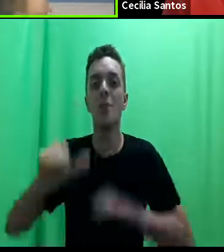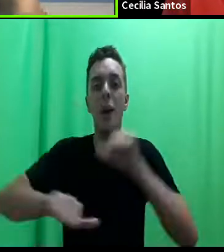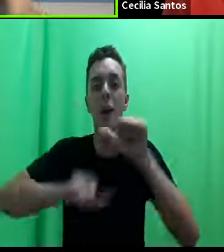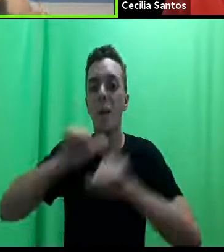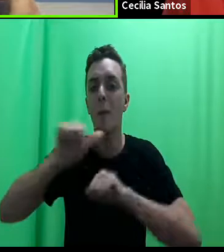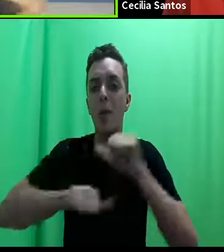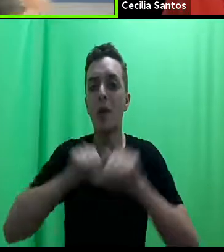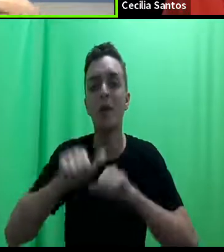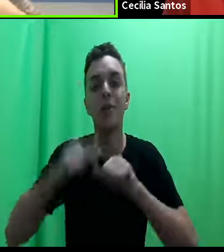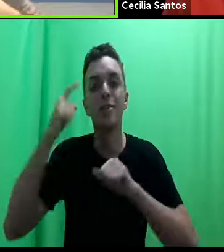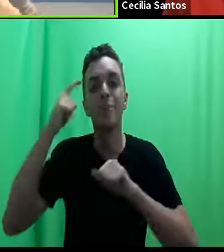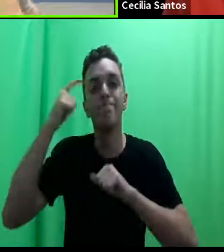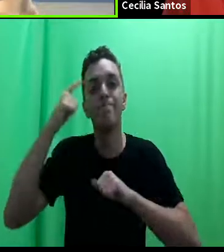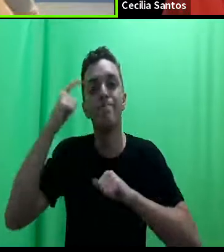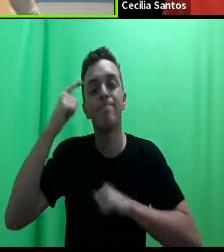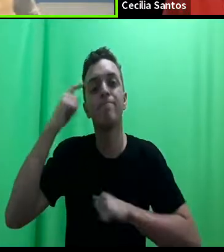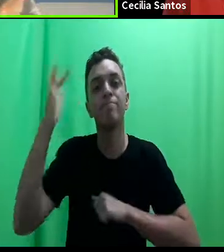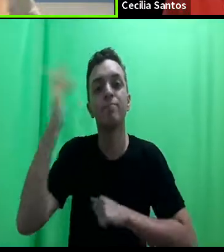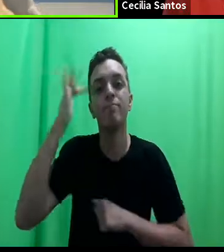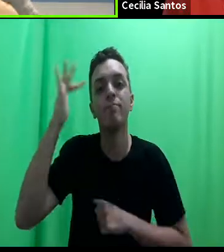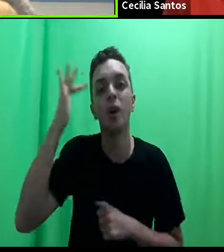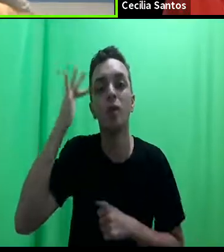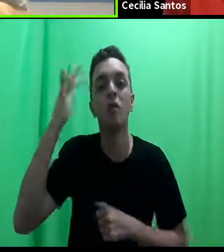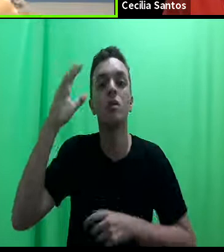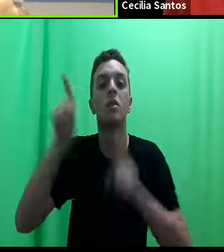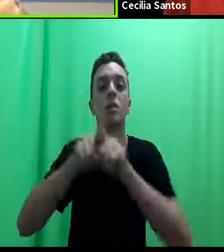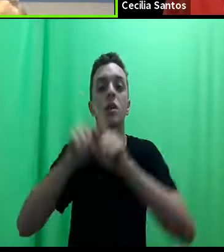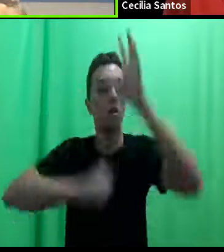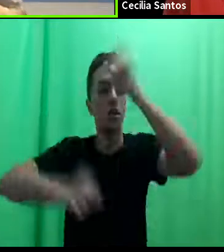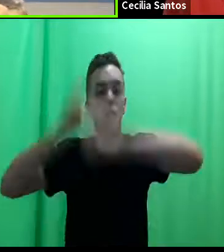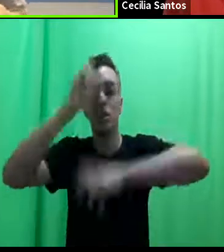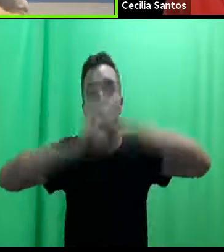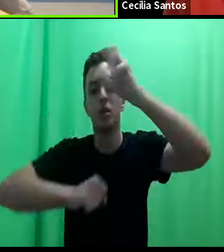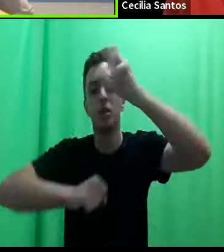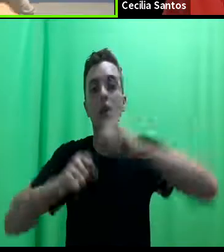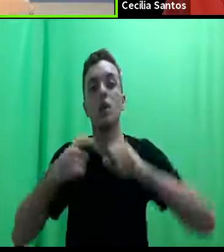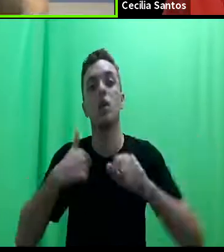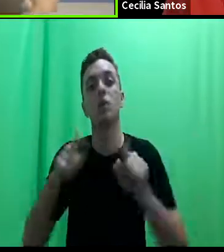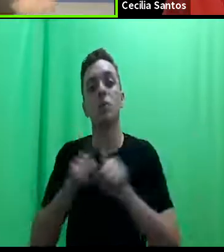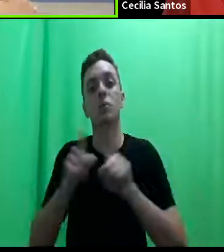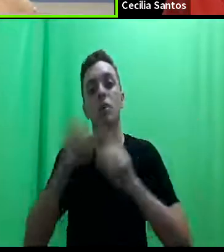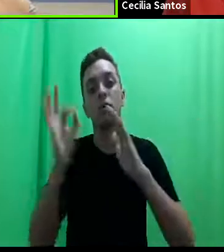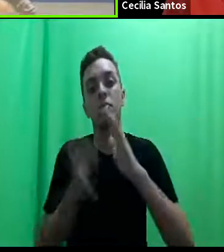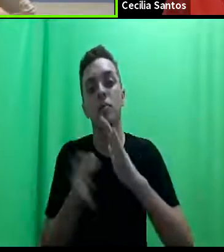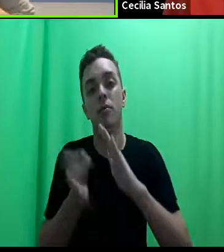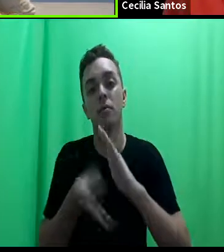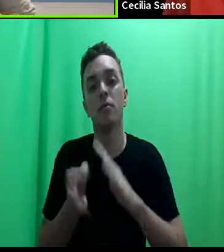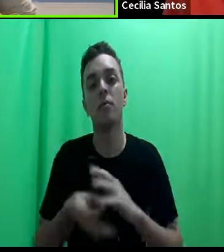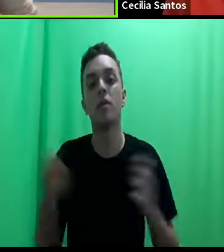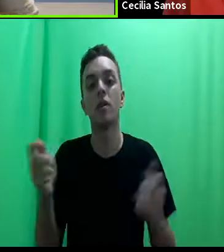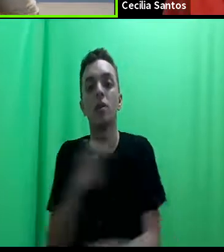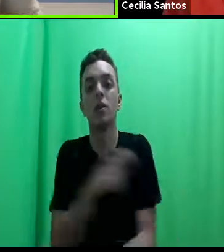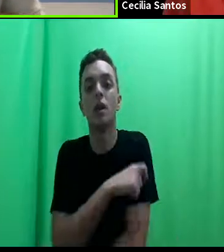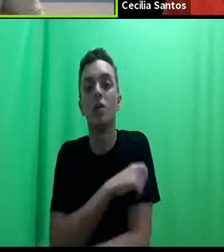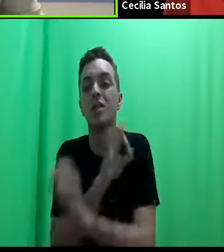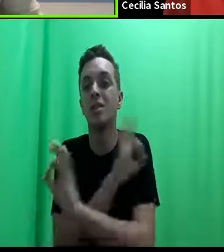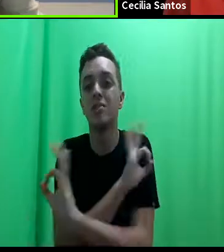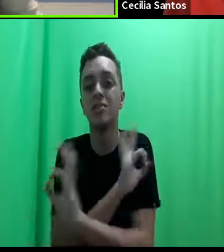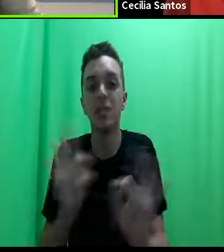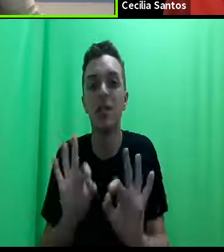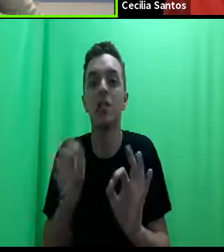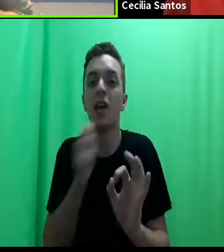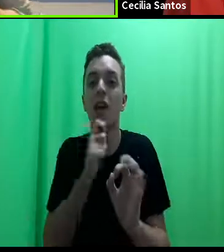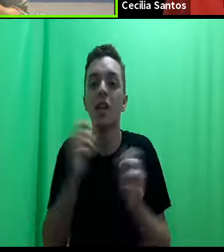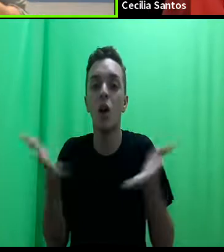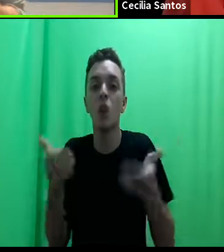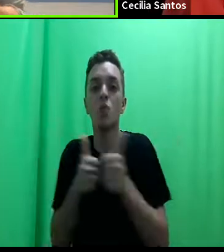cabeça e nesse meio tempo, nesses seis anos eu estive na clínica Direitos Humanos Luiz Gama com esses alunos incríveis que inclusive estão nos apoiando aqui